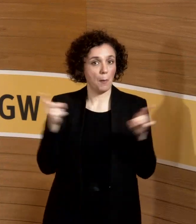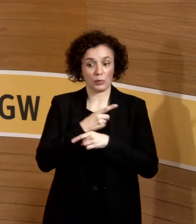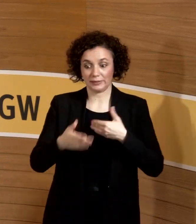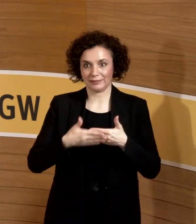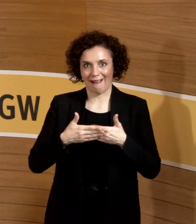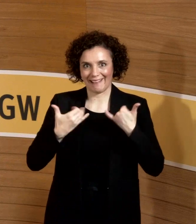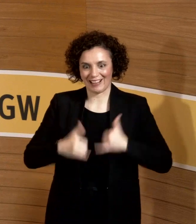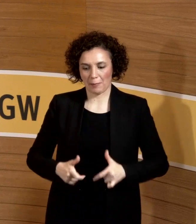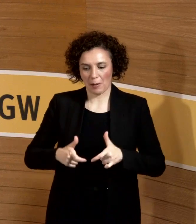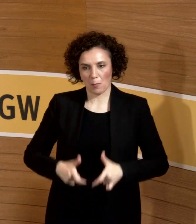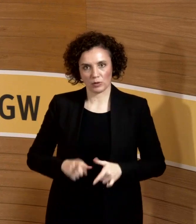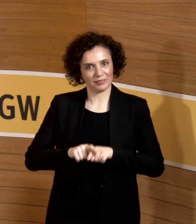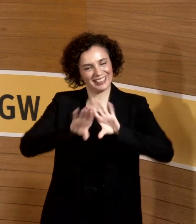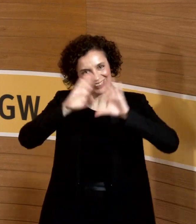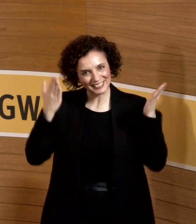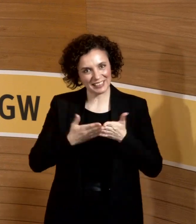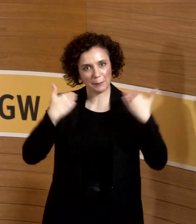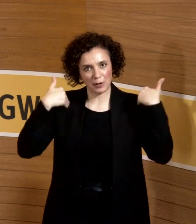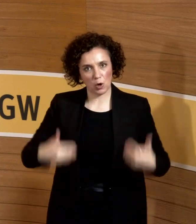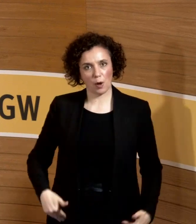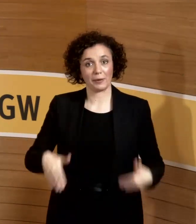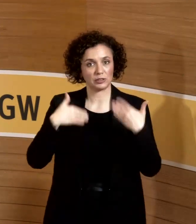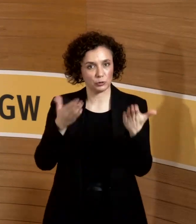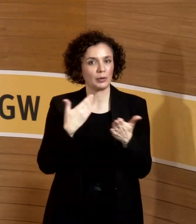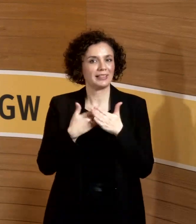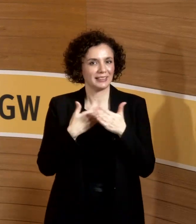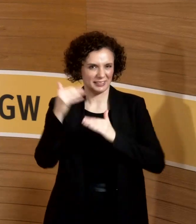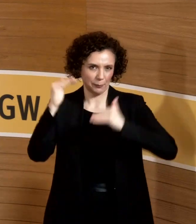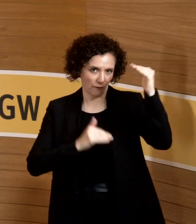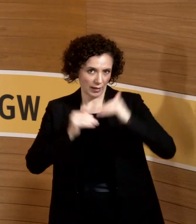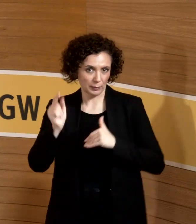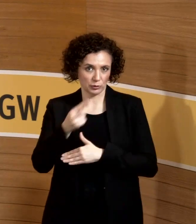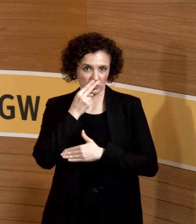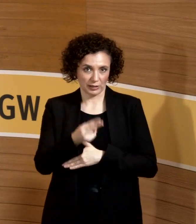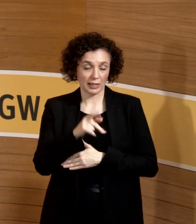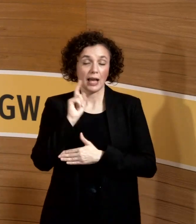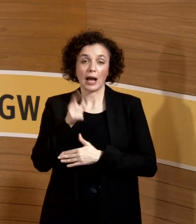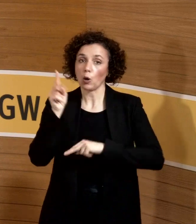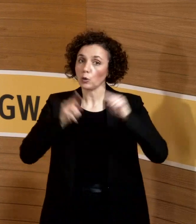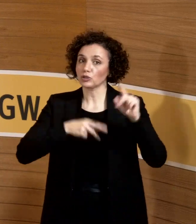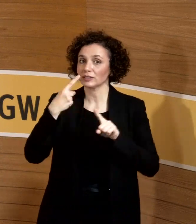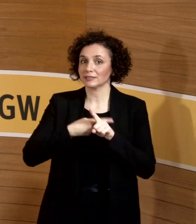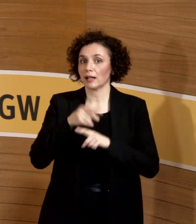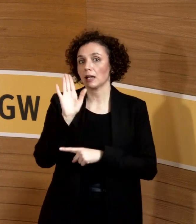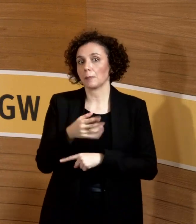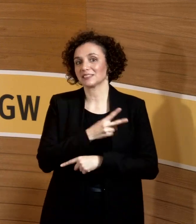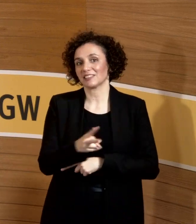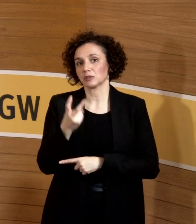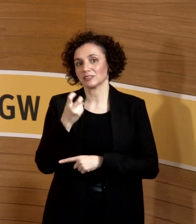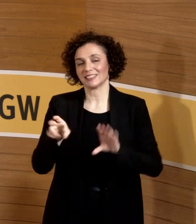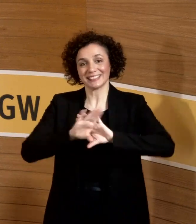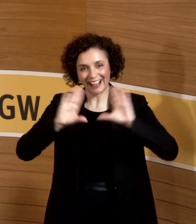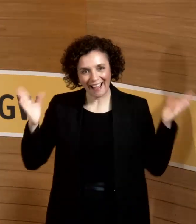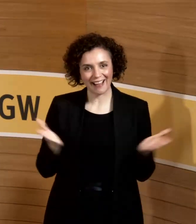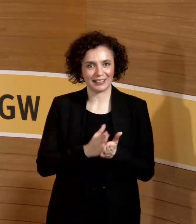ist unter Vorbehalt also zu sehen. Und die Zahlen sind da auch nochmal unterschiedlich, weil ab 2020 erstmals alle Frauen genommen